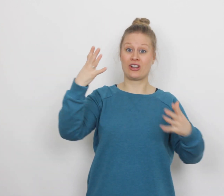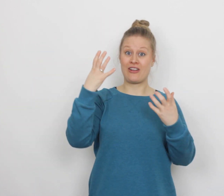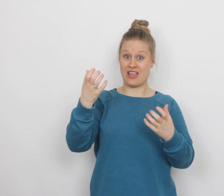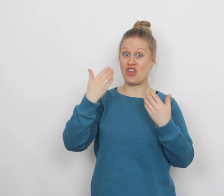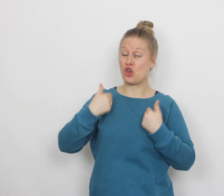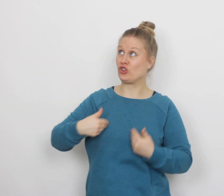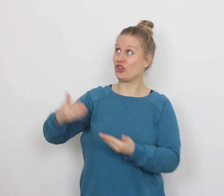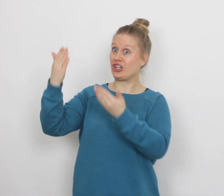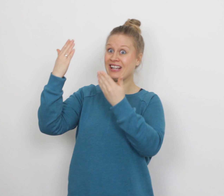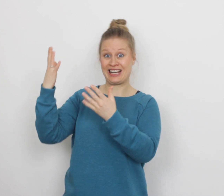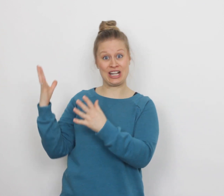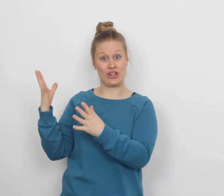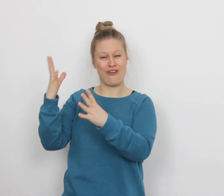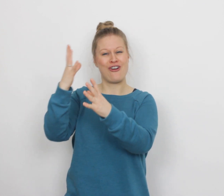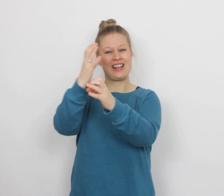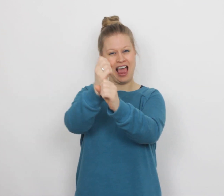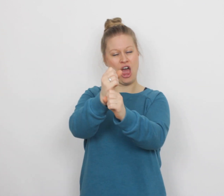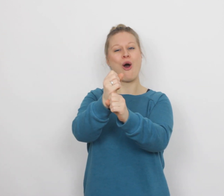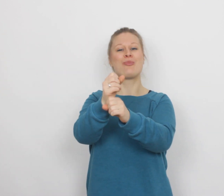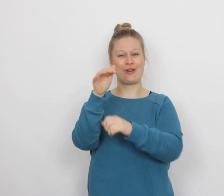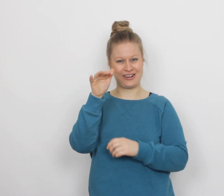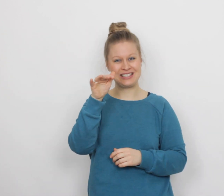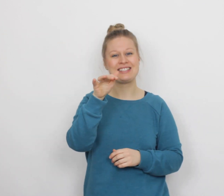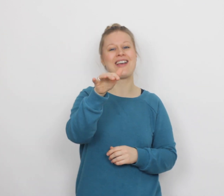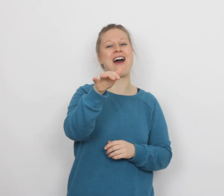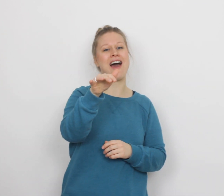wil de Heer een helper zijn.